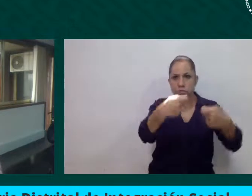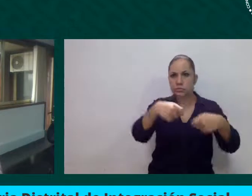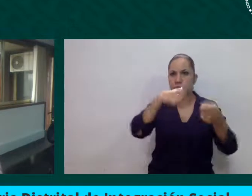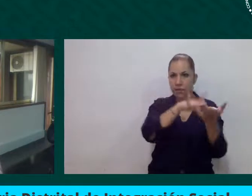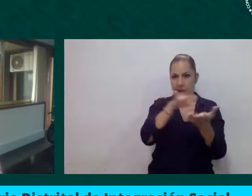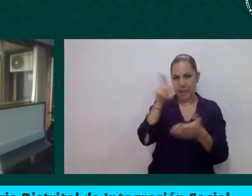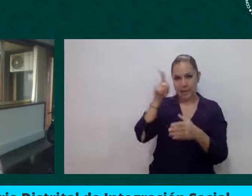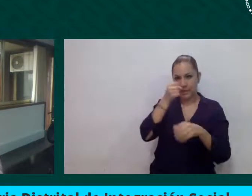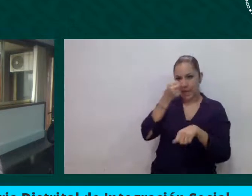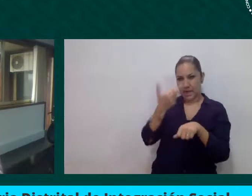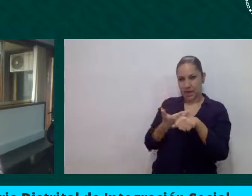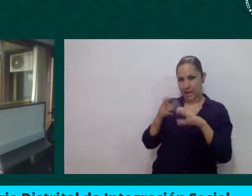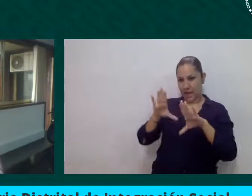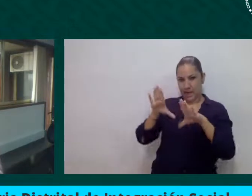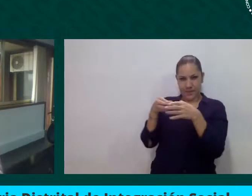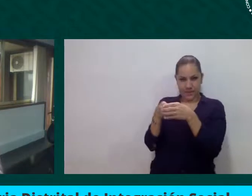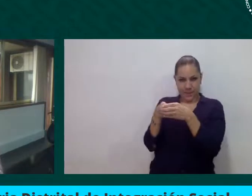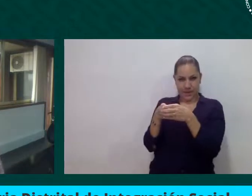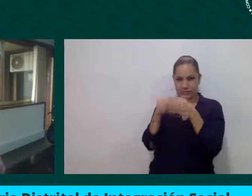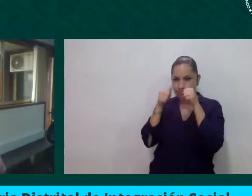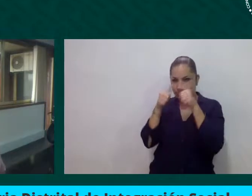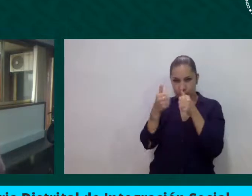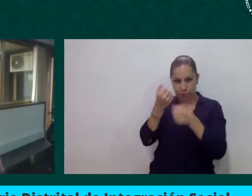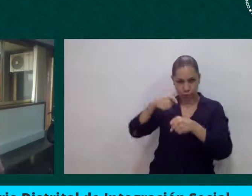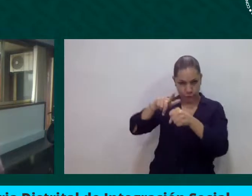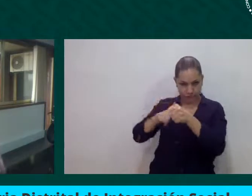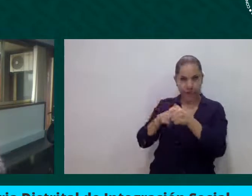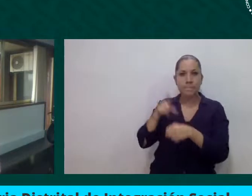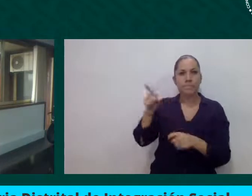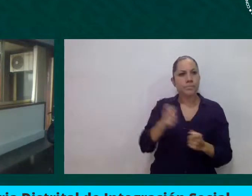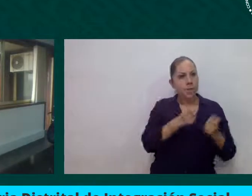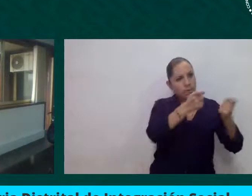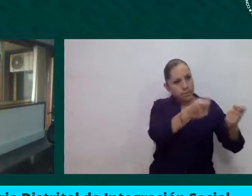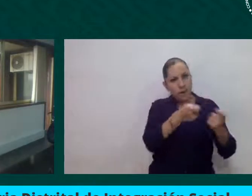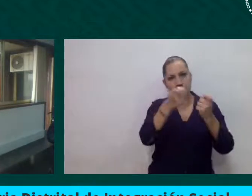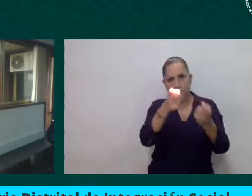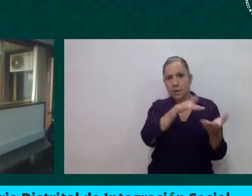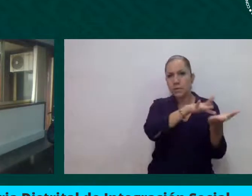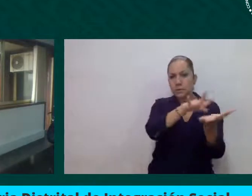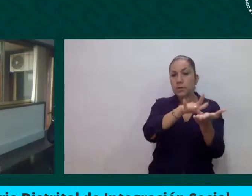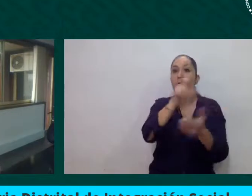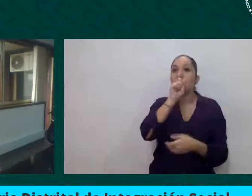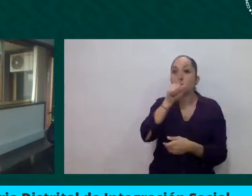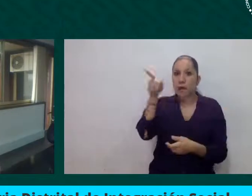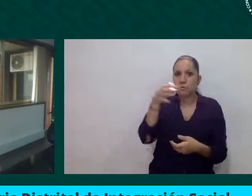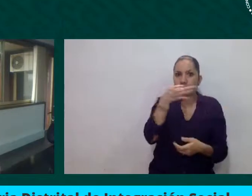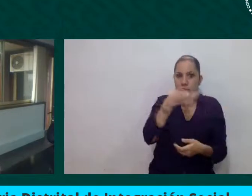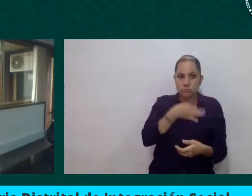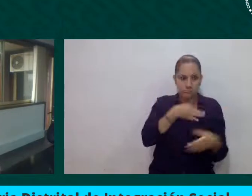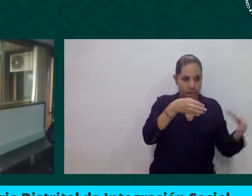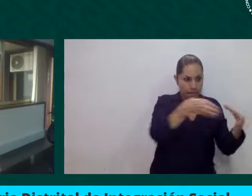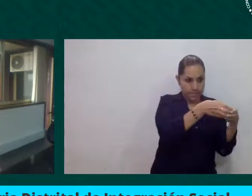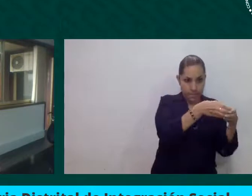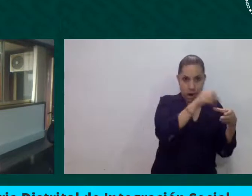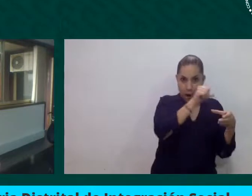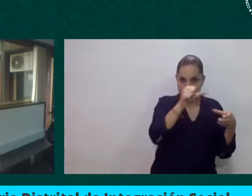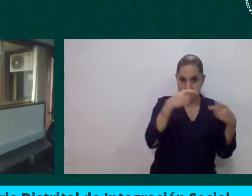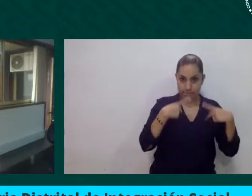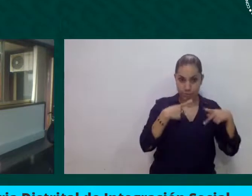entidades nos enviaban sobre las distintas poblaciones, población migrante, población vendedora informal, poblaciones